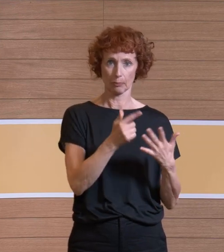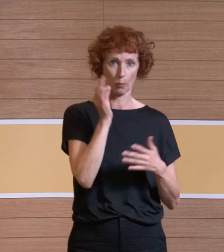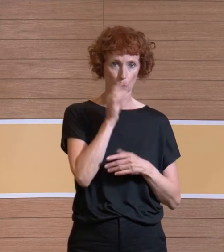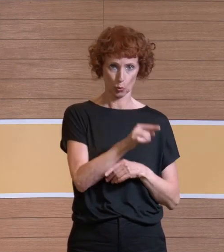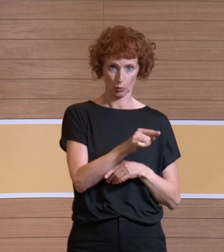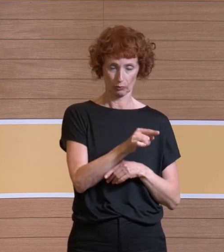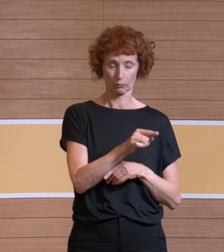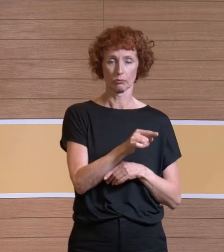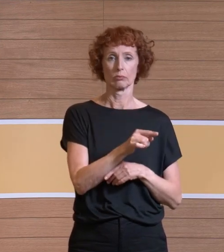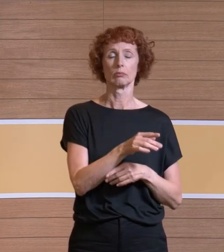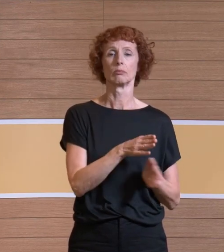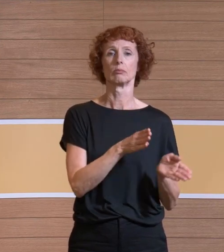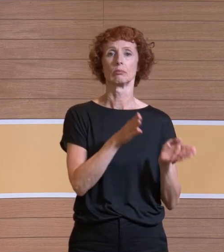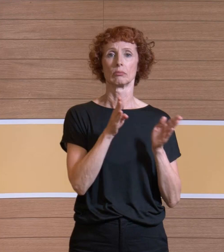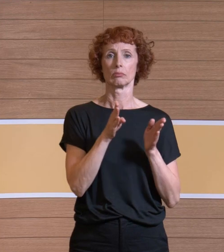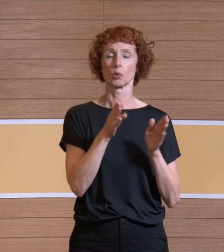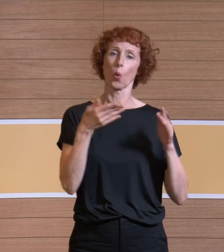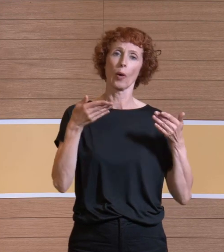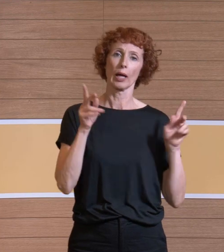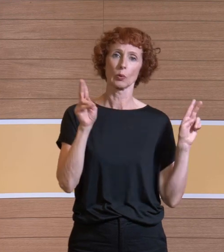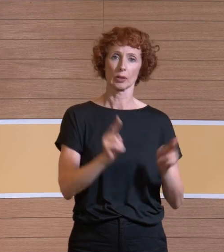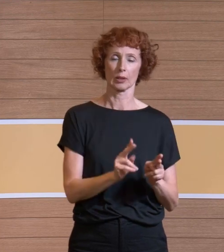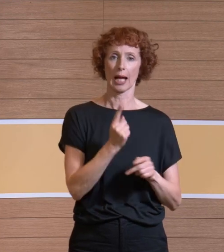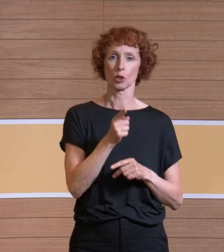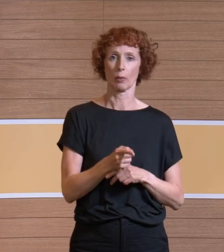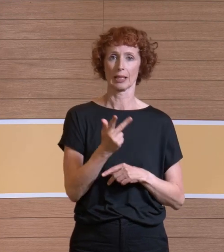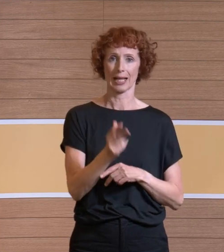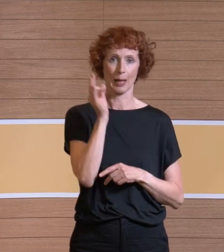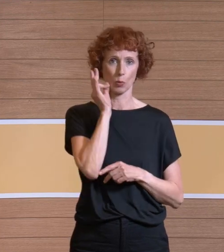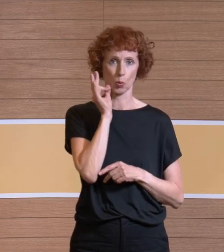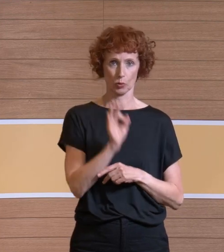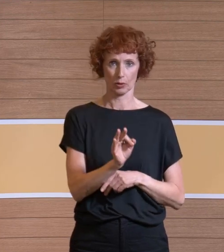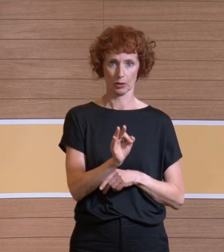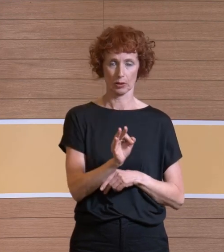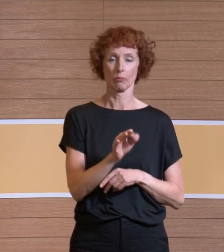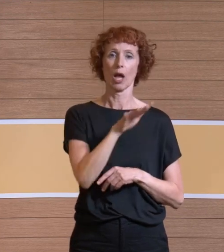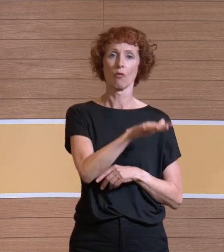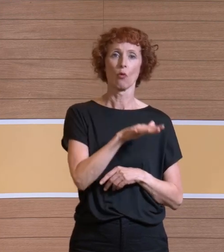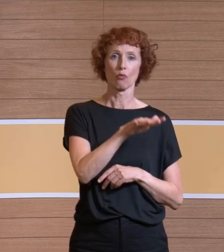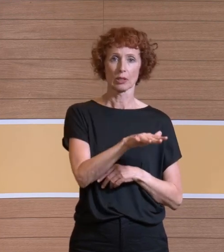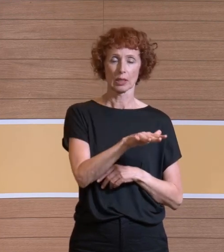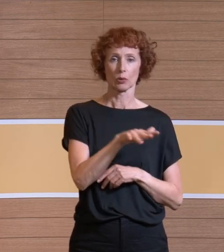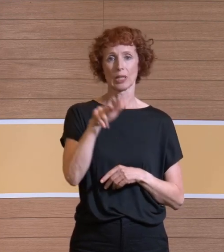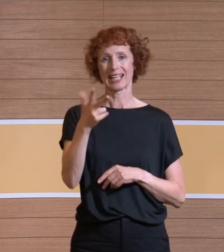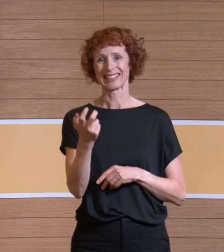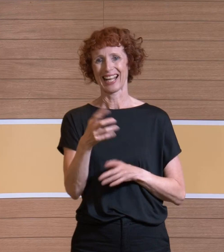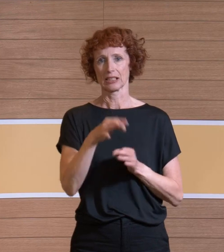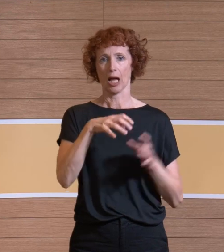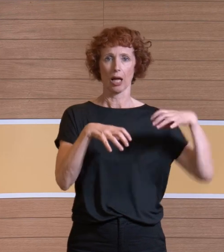Beeinflussung haben. Und das reduzierte sich auf 1,3 Minuten bei 15 und 30 Grad Ausrichtung.